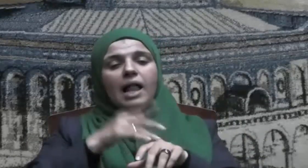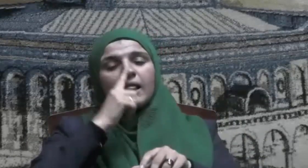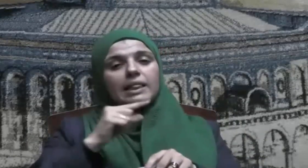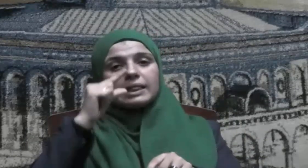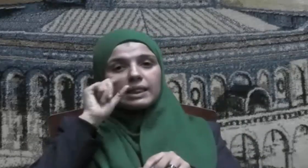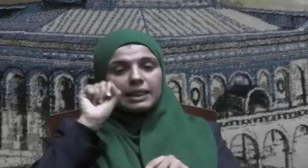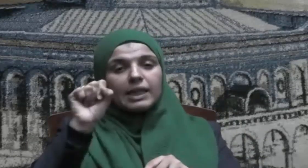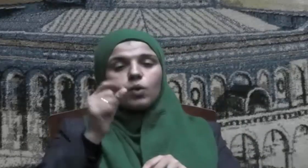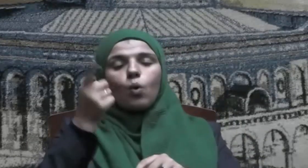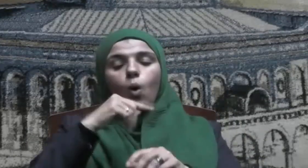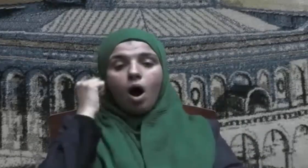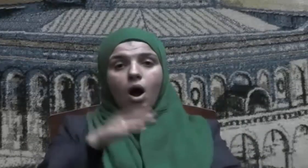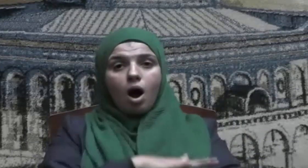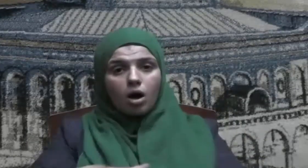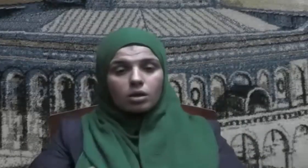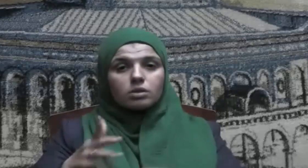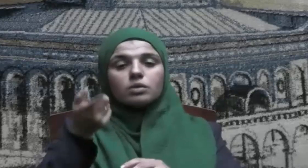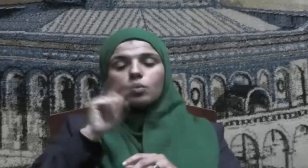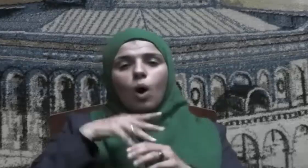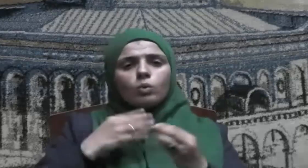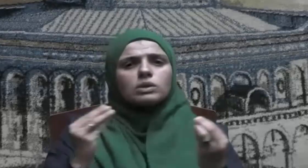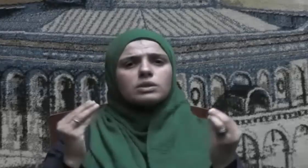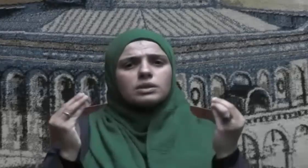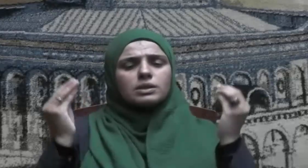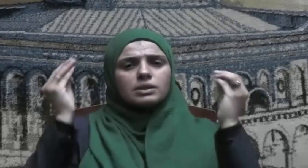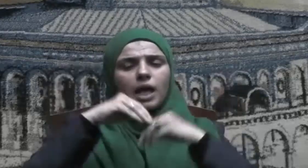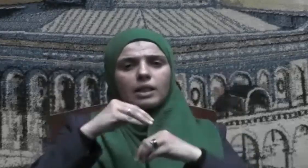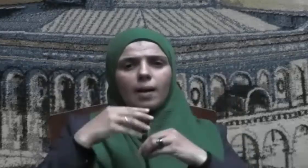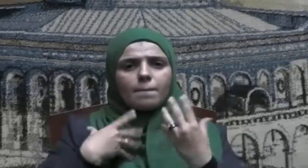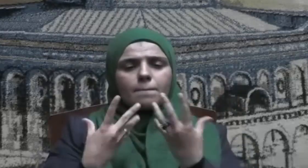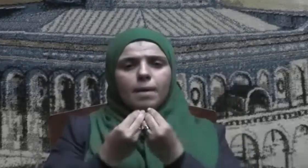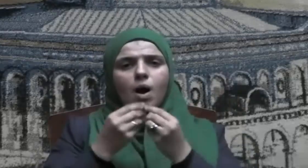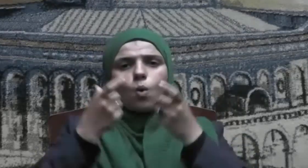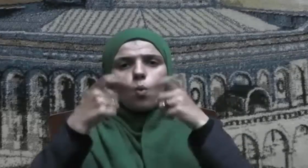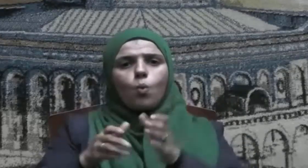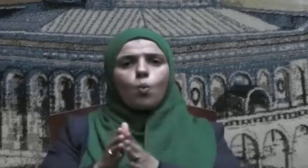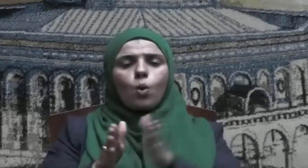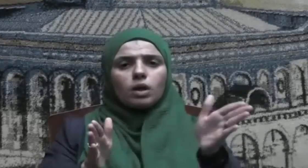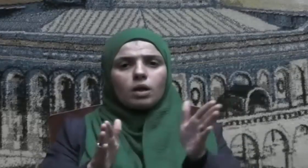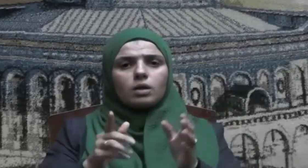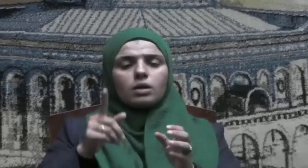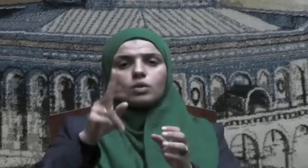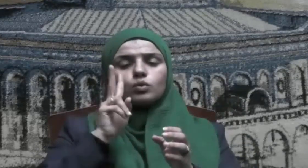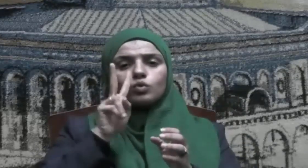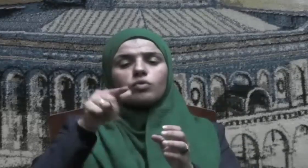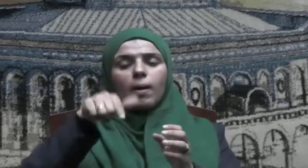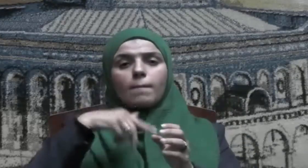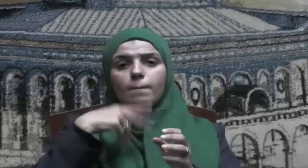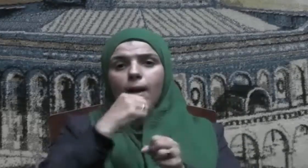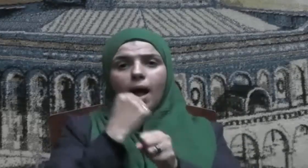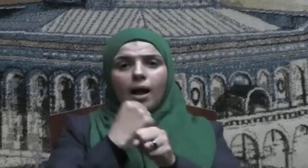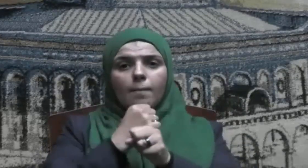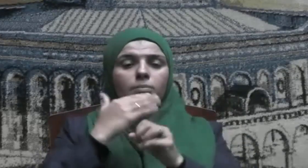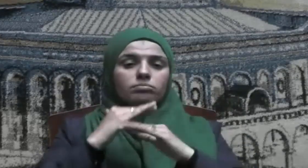عامل وذودا عن حياض وطنه لينال مقاما عاليا وهو مقام الشعاع